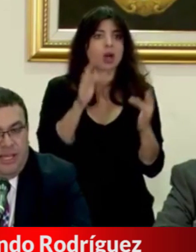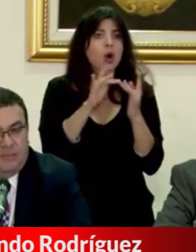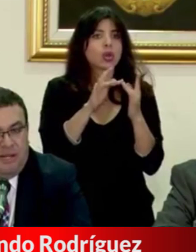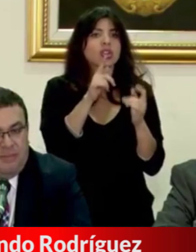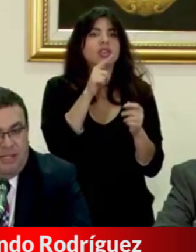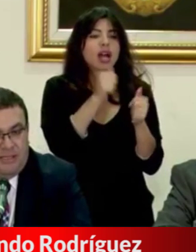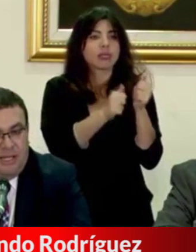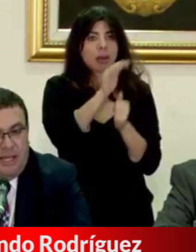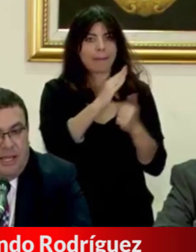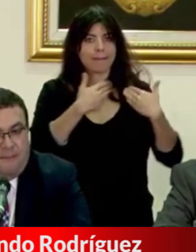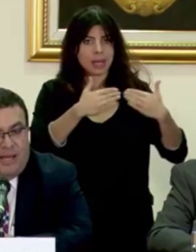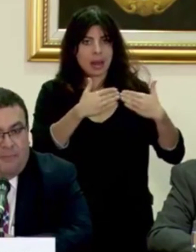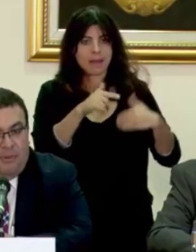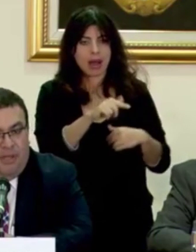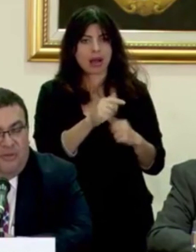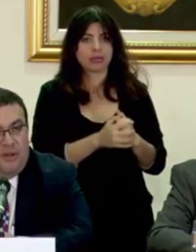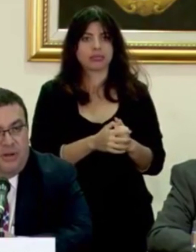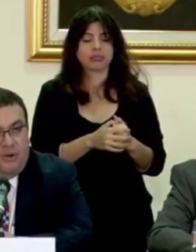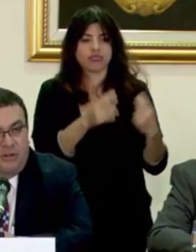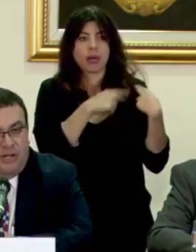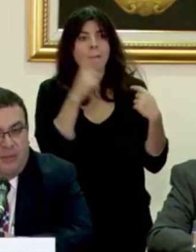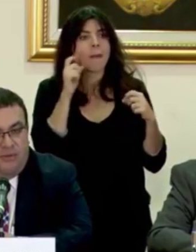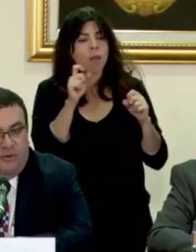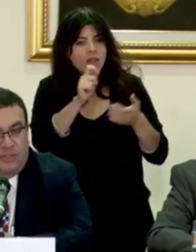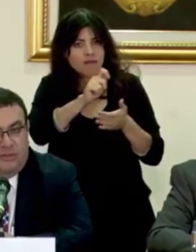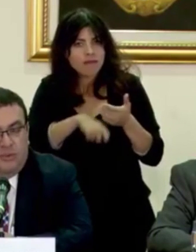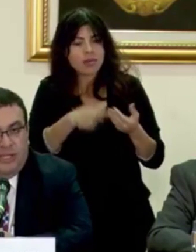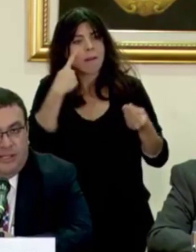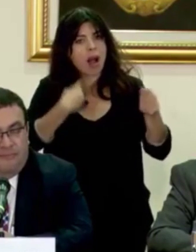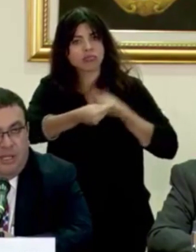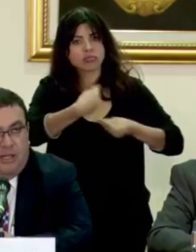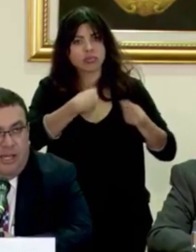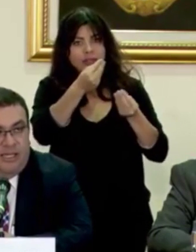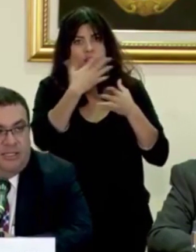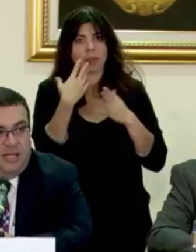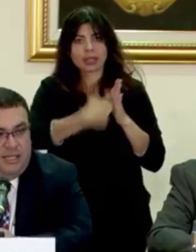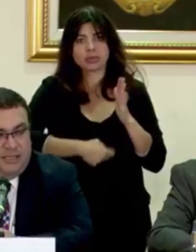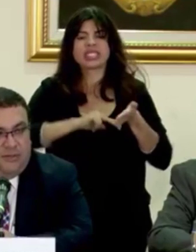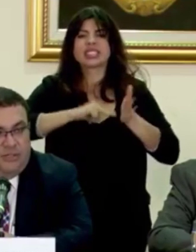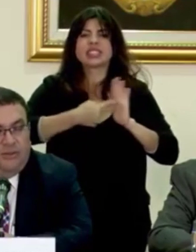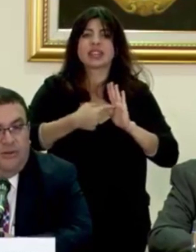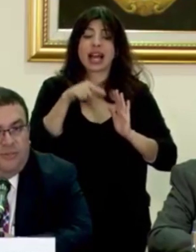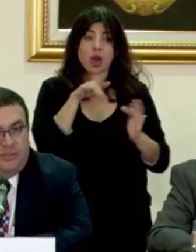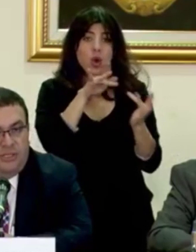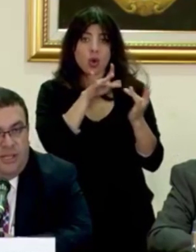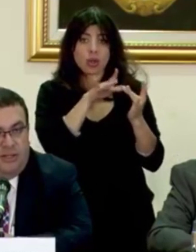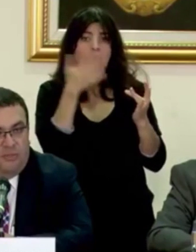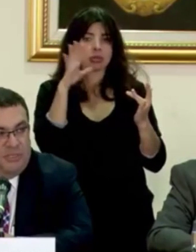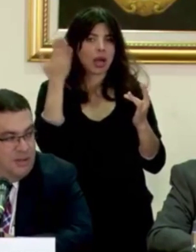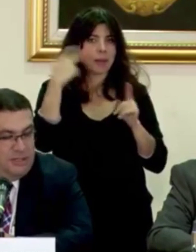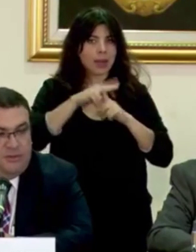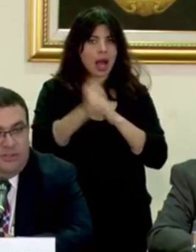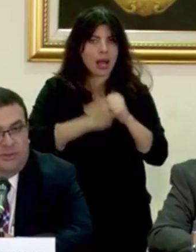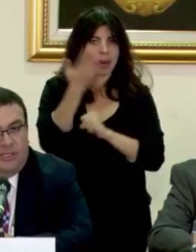con autoridades parameñas para poder firmar un acuerdo de intercambio de información tributaria. He de decir que ya este contacto lo habíamos iniciado